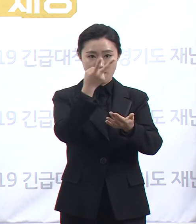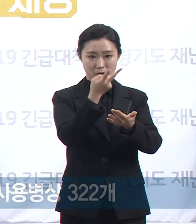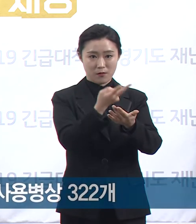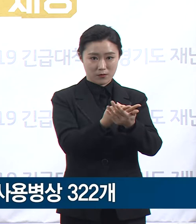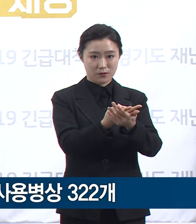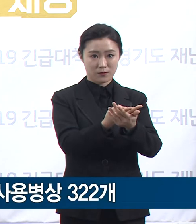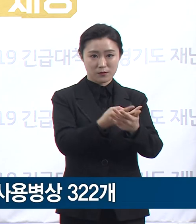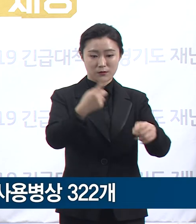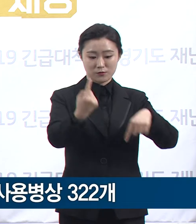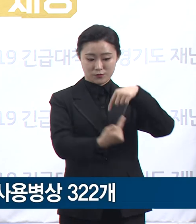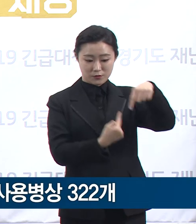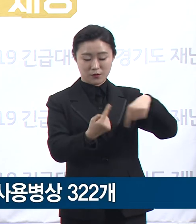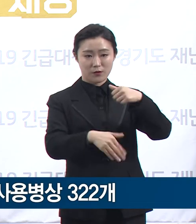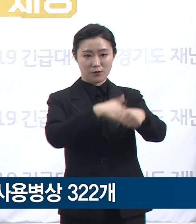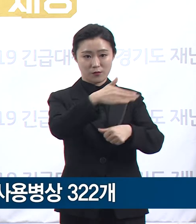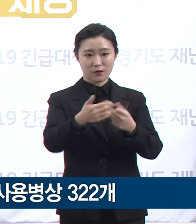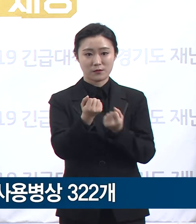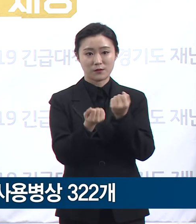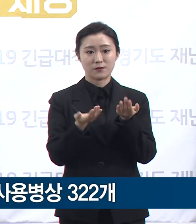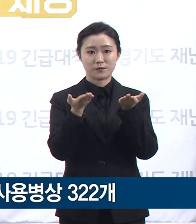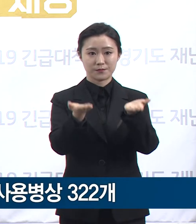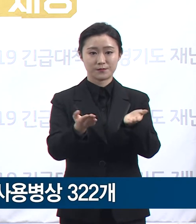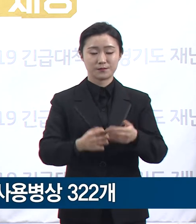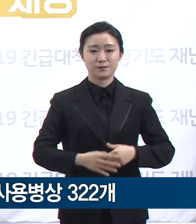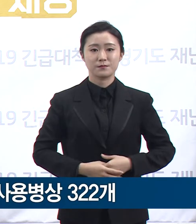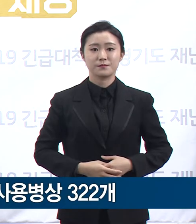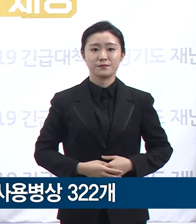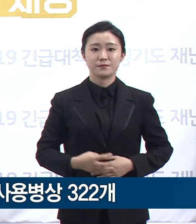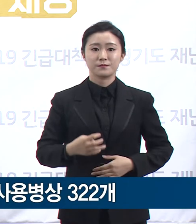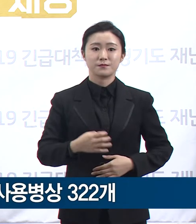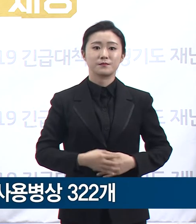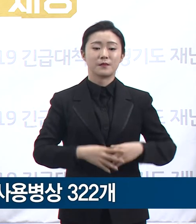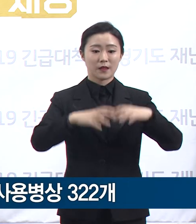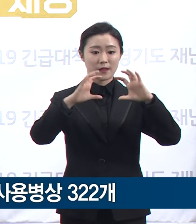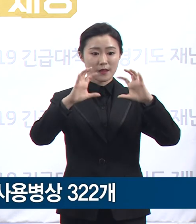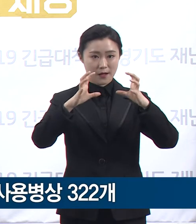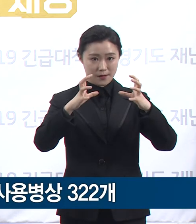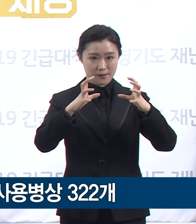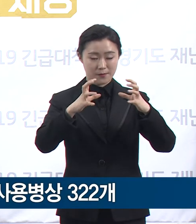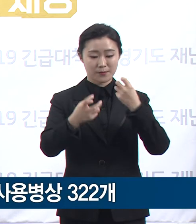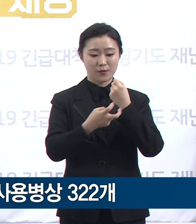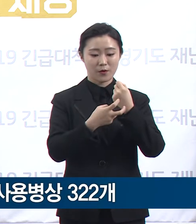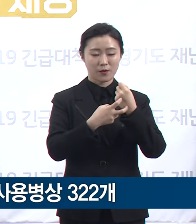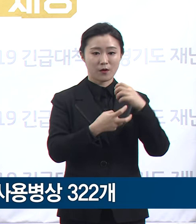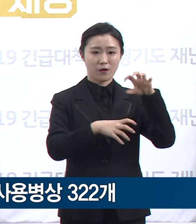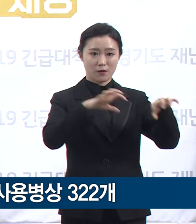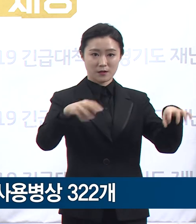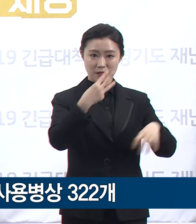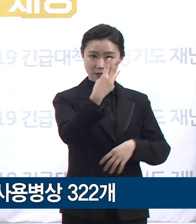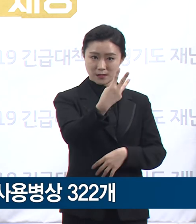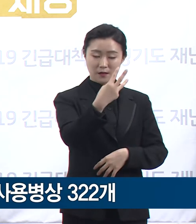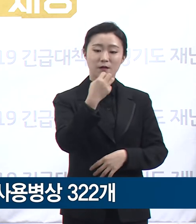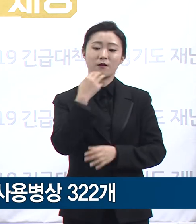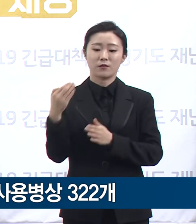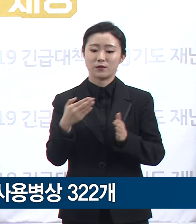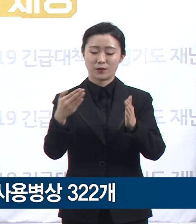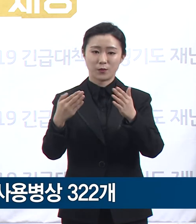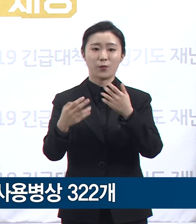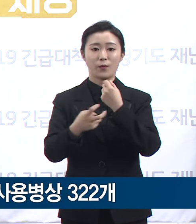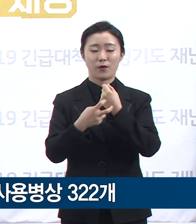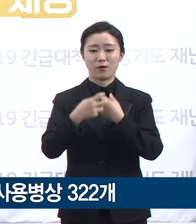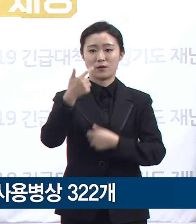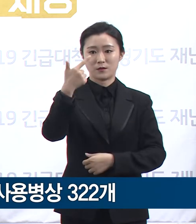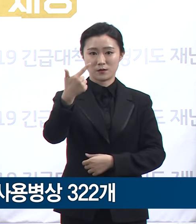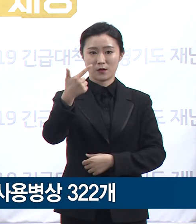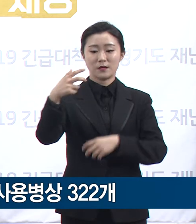서울 10일 0시 기준 경기도는 국가지정입원치료병상 운영병원 3곳, 경기도의료원 6곳, 성남시의료원